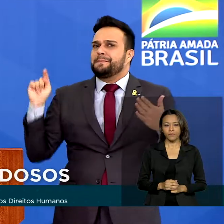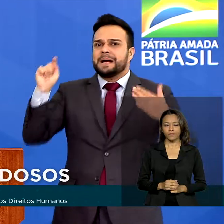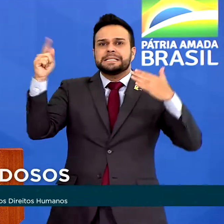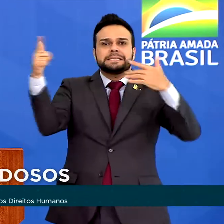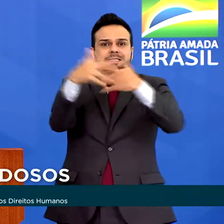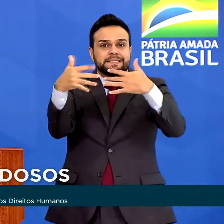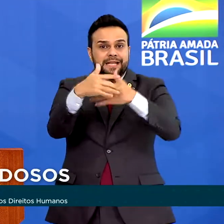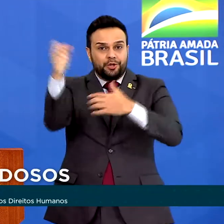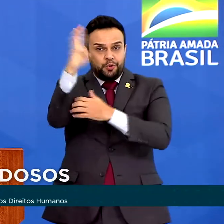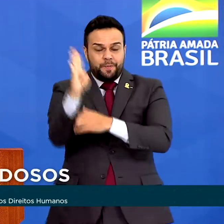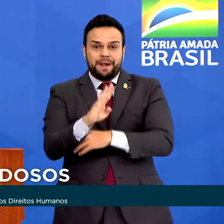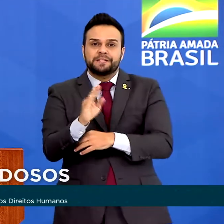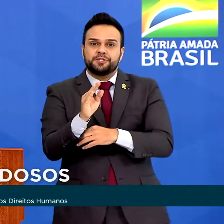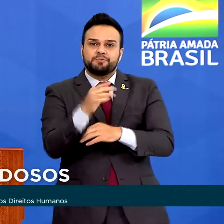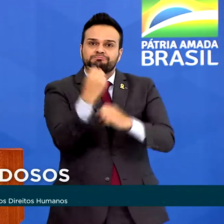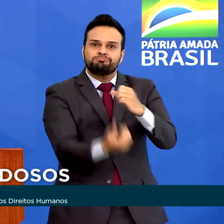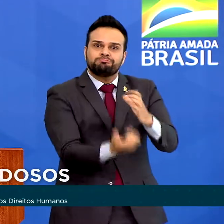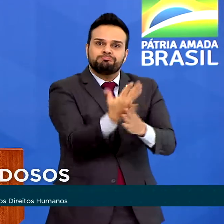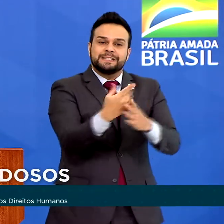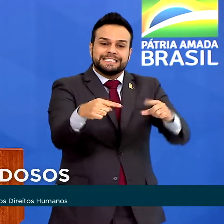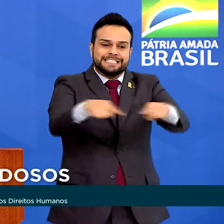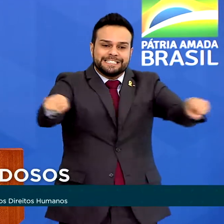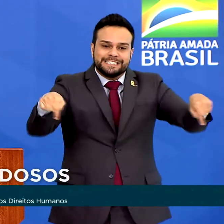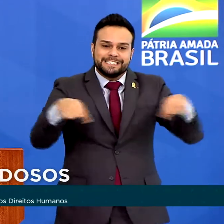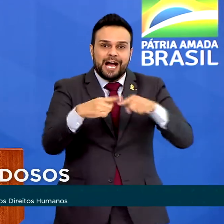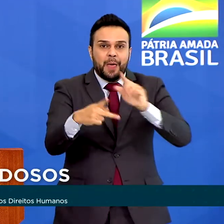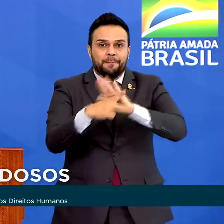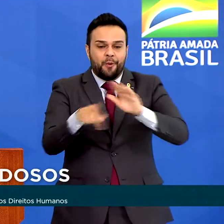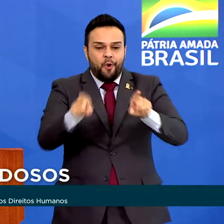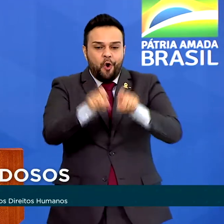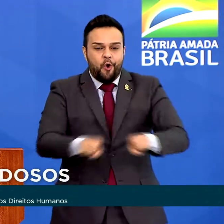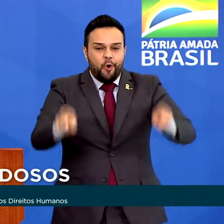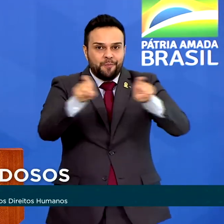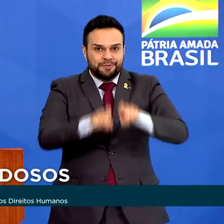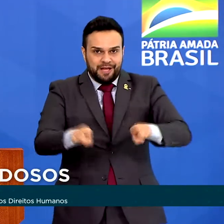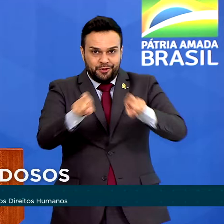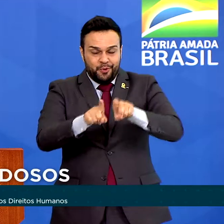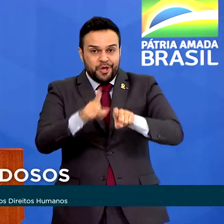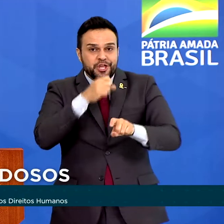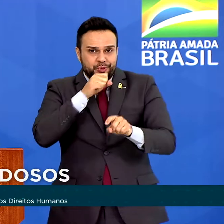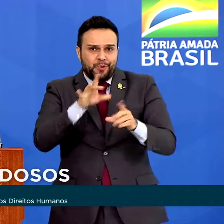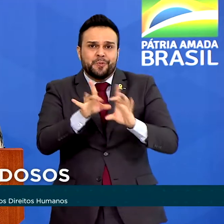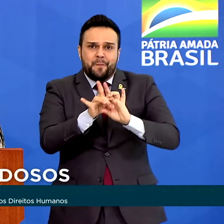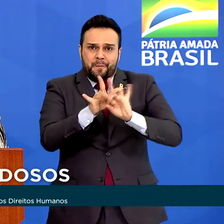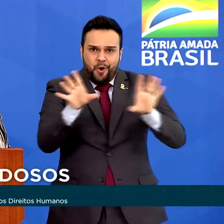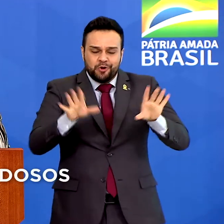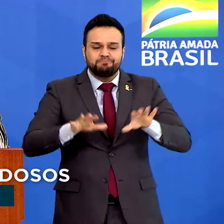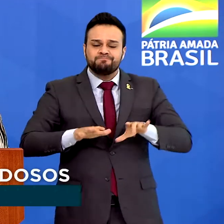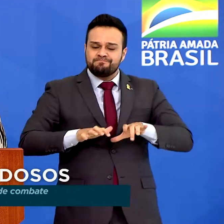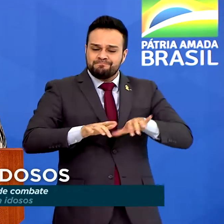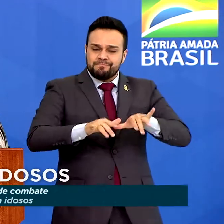salas, que supostamente é sala de computador para idoso navegar, mas naquela sala tem educação